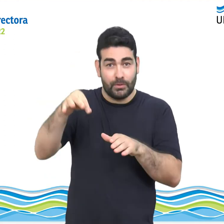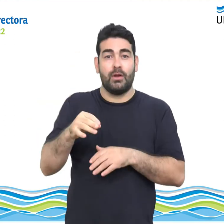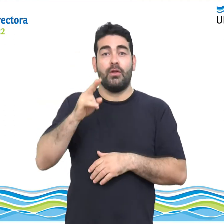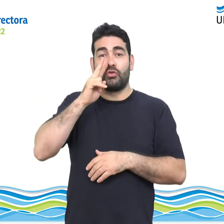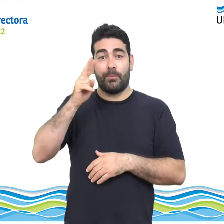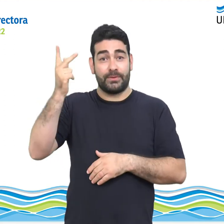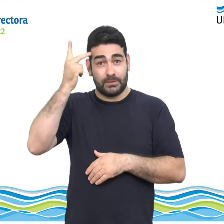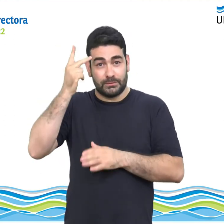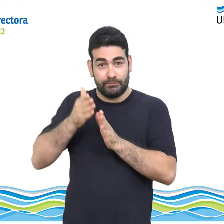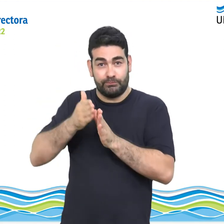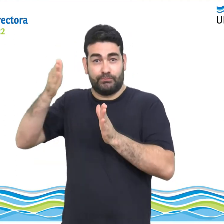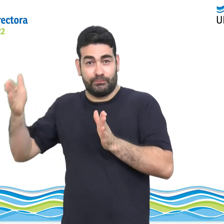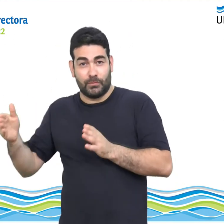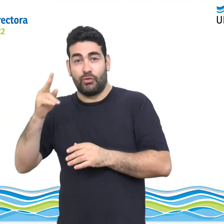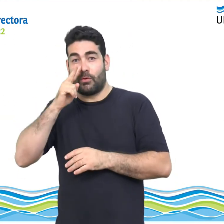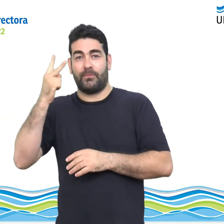2018-2022.